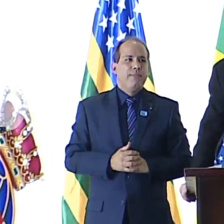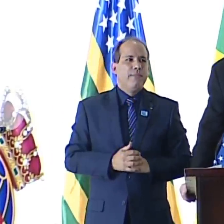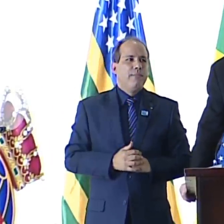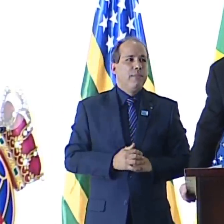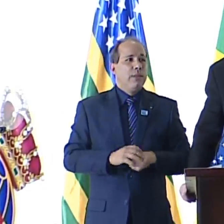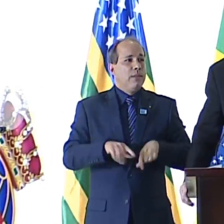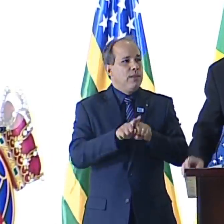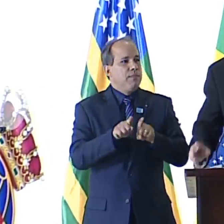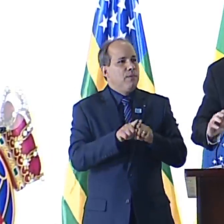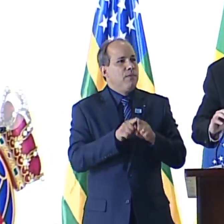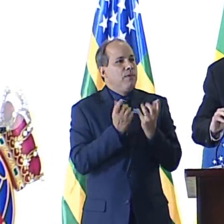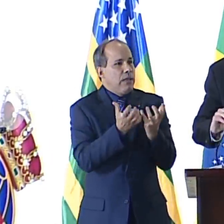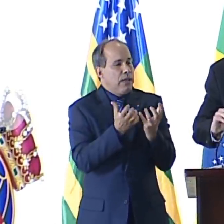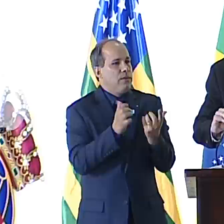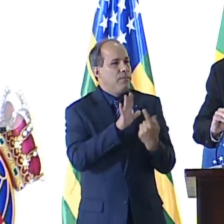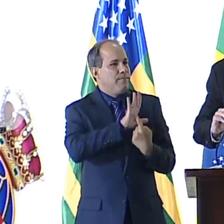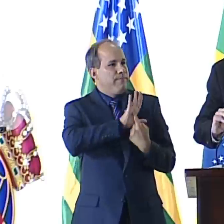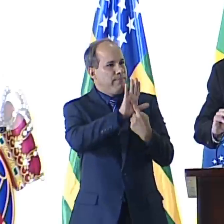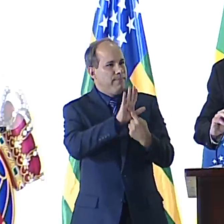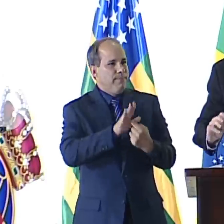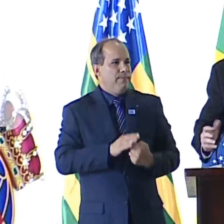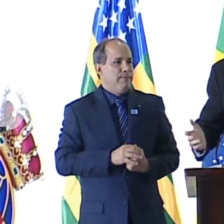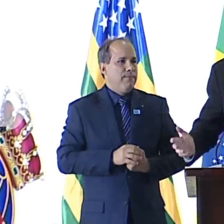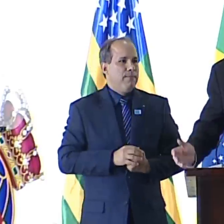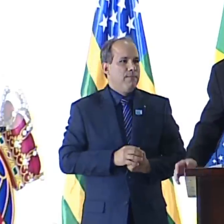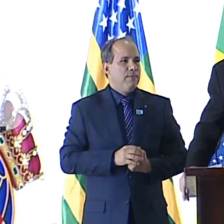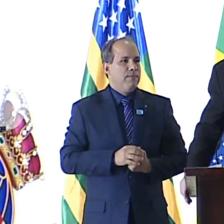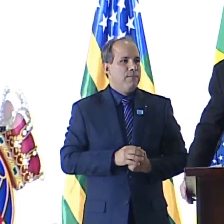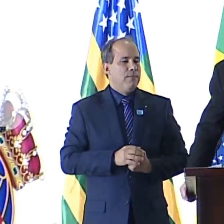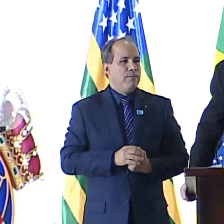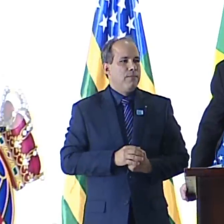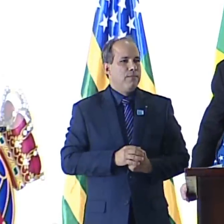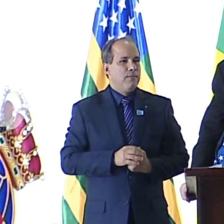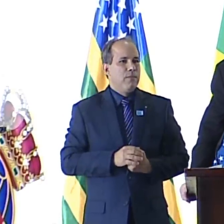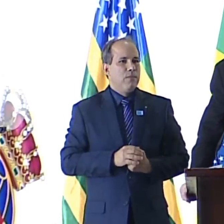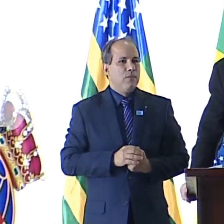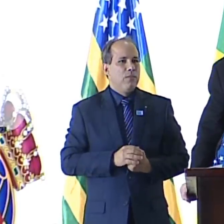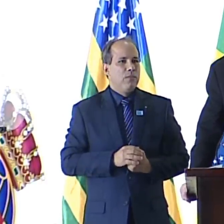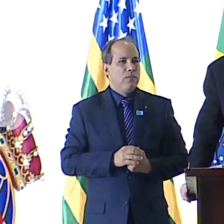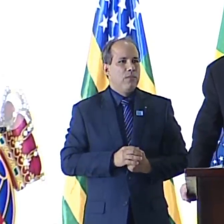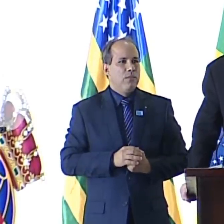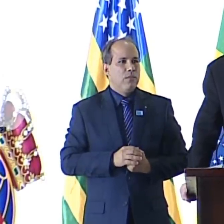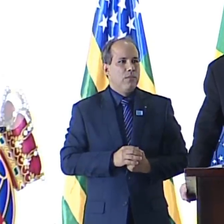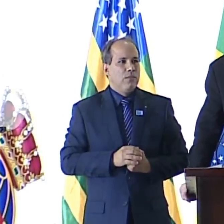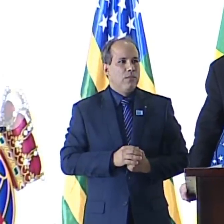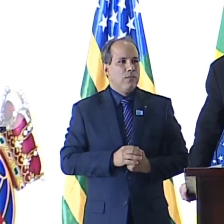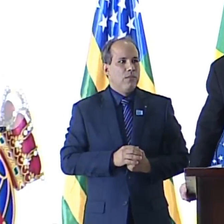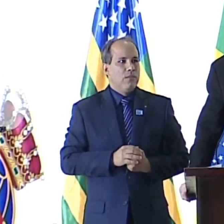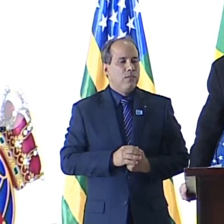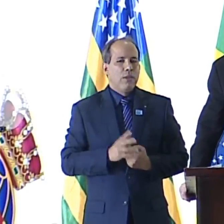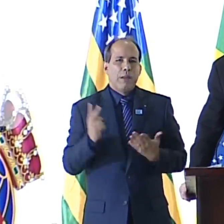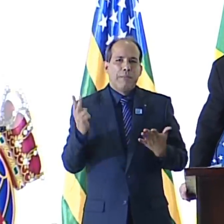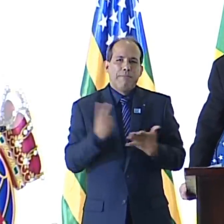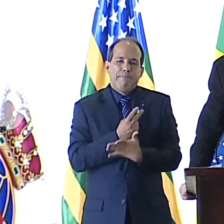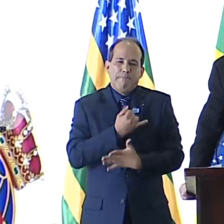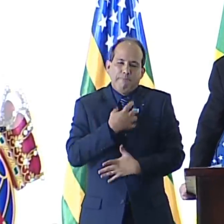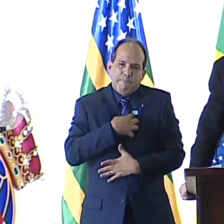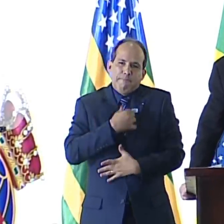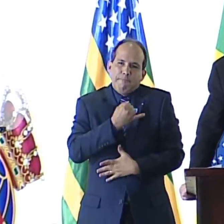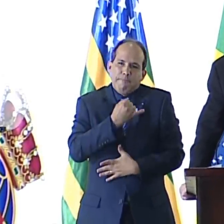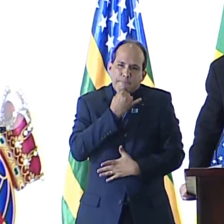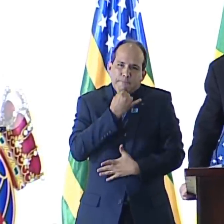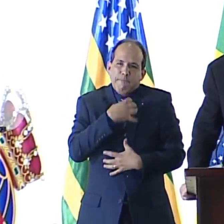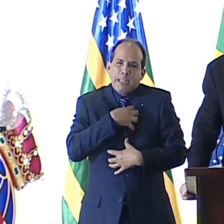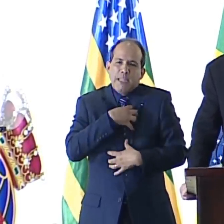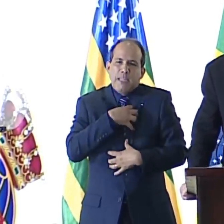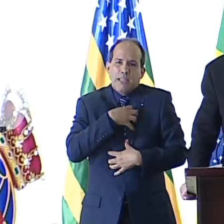Quero expressar minhas condolências de todos nós, pela perda de tantas vidas que tem